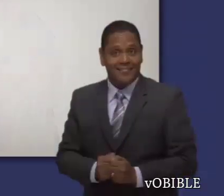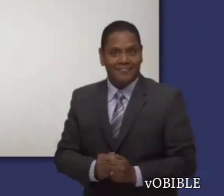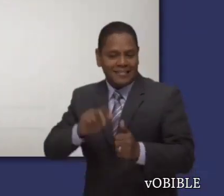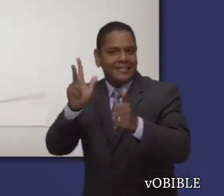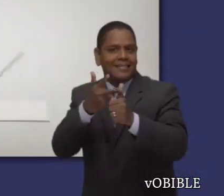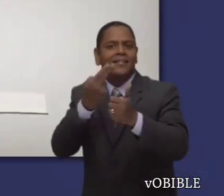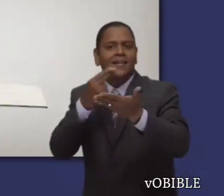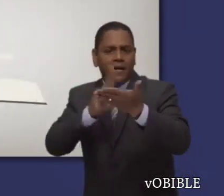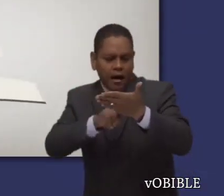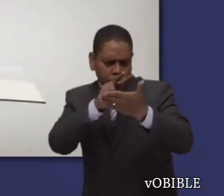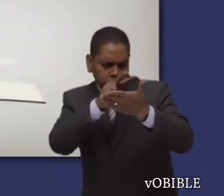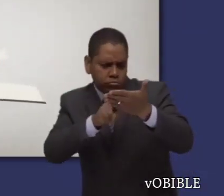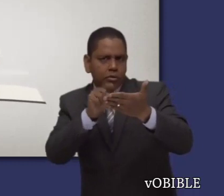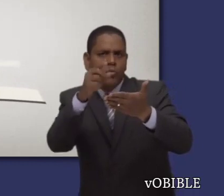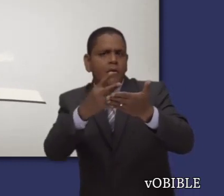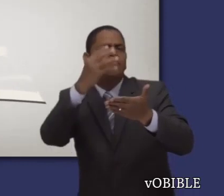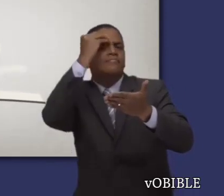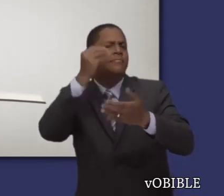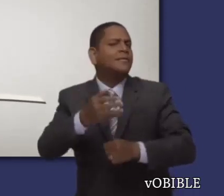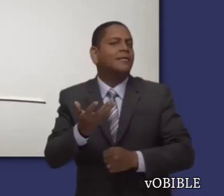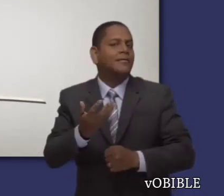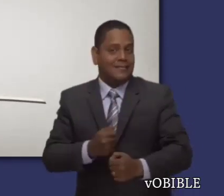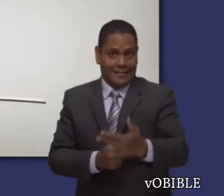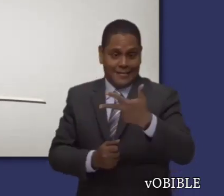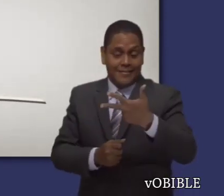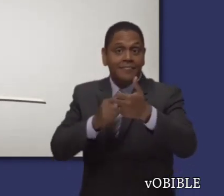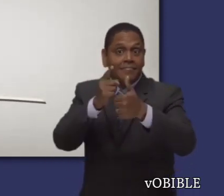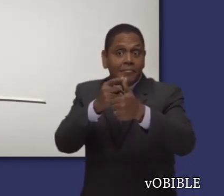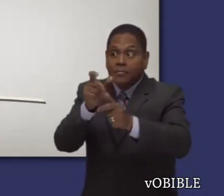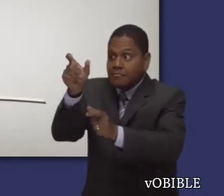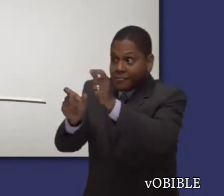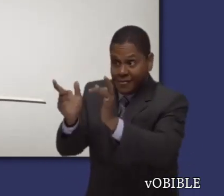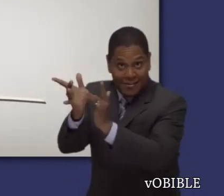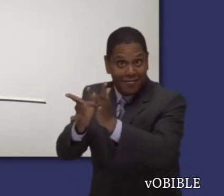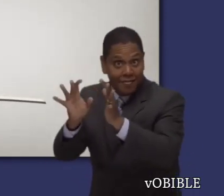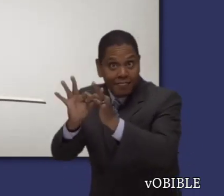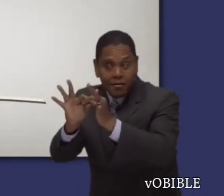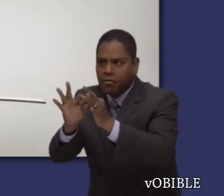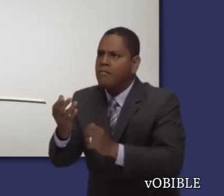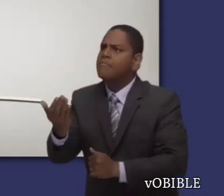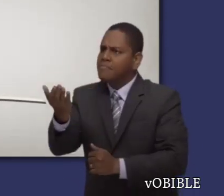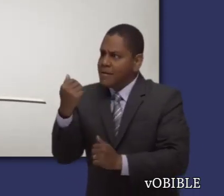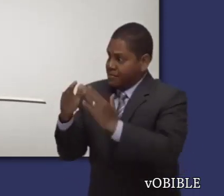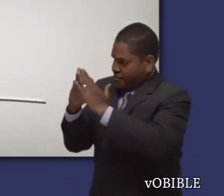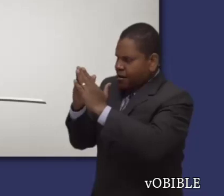Cuando lea la tercera carta de Juan, fíjese en cómo enfatiza la importancia de la hospitalidad entre los cristianos, en